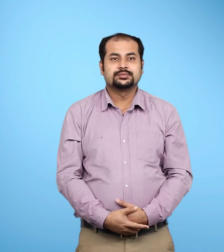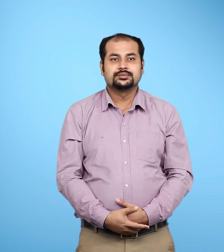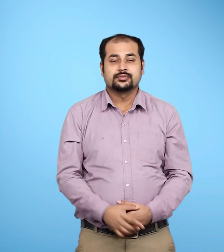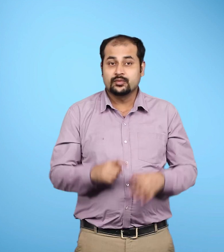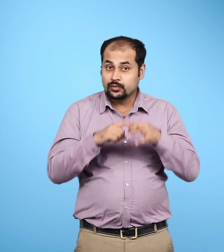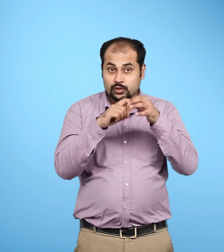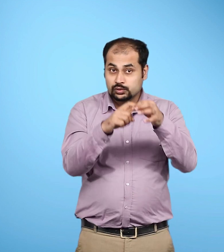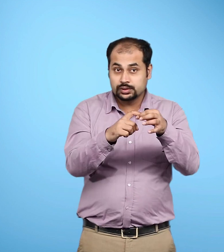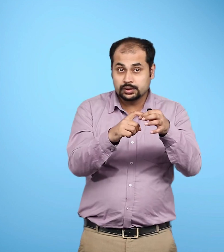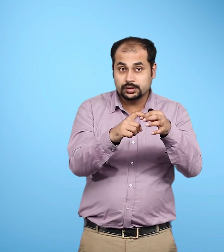प्रश्ण है